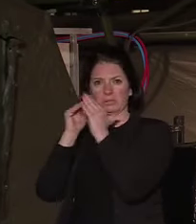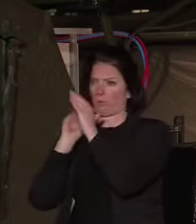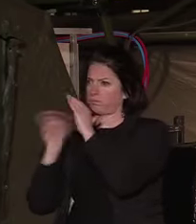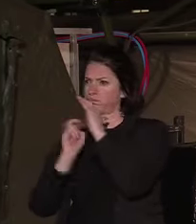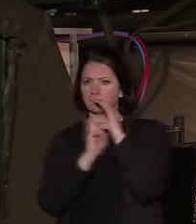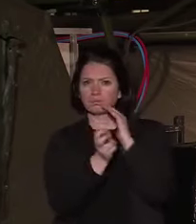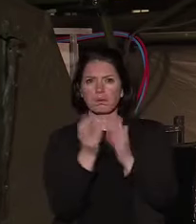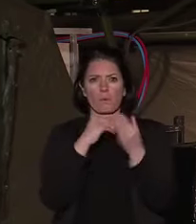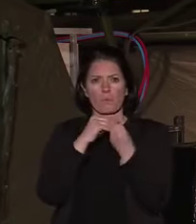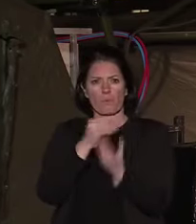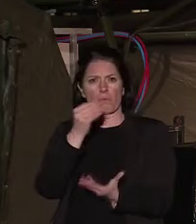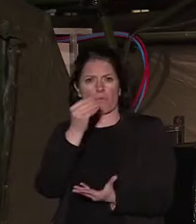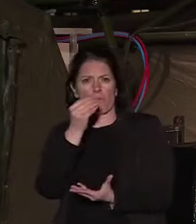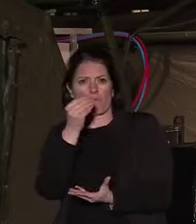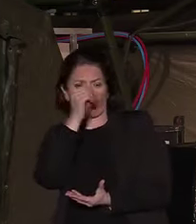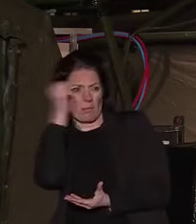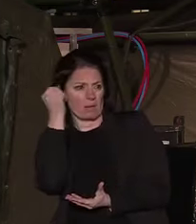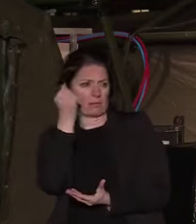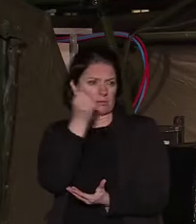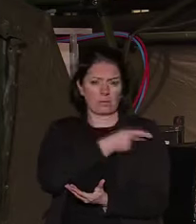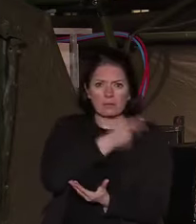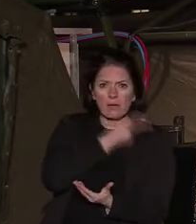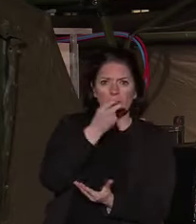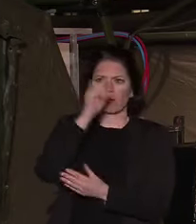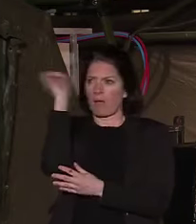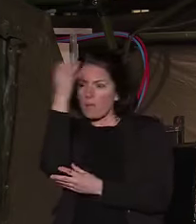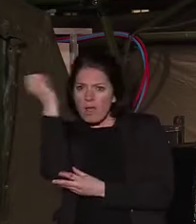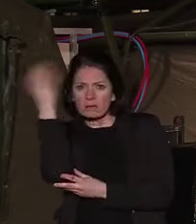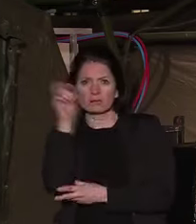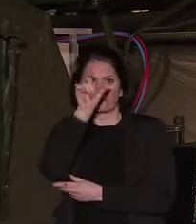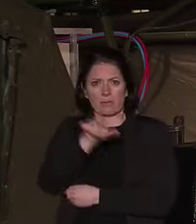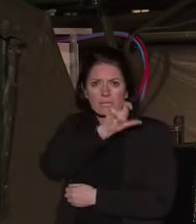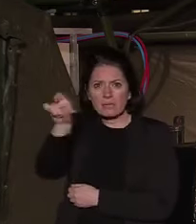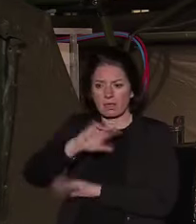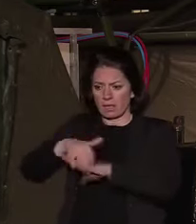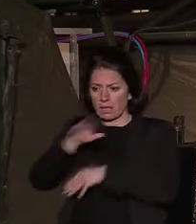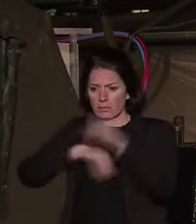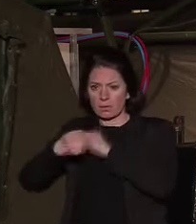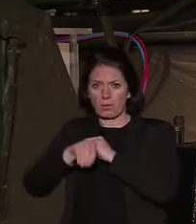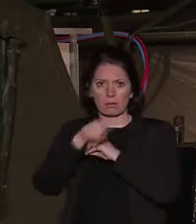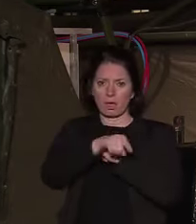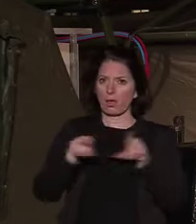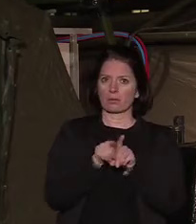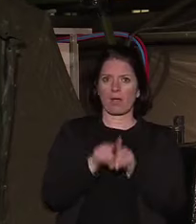médecins, infirmiers, ambulanciers, pharmaciens, aides-soignants, tous sont en première ligne.